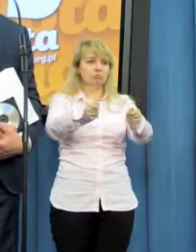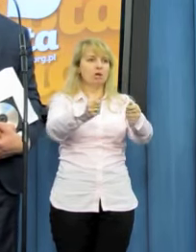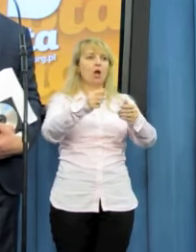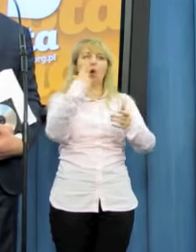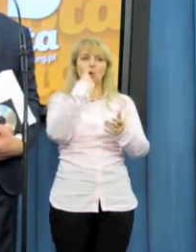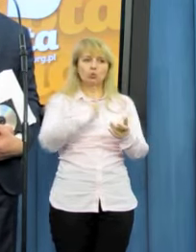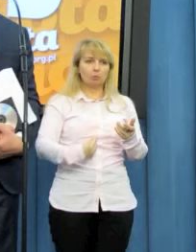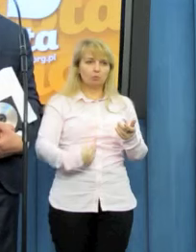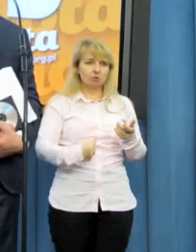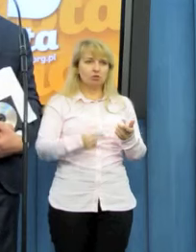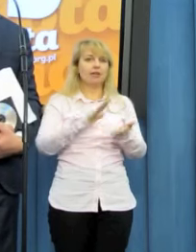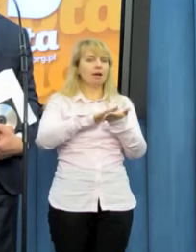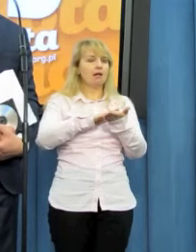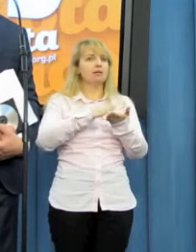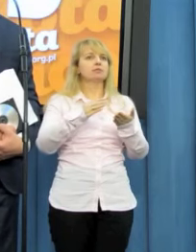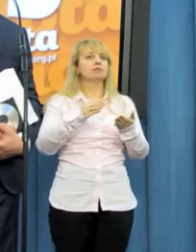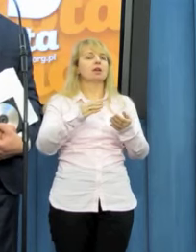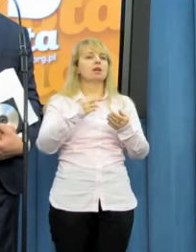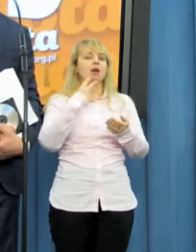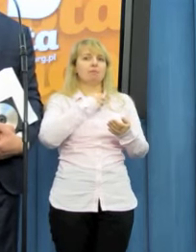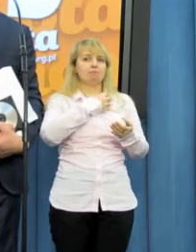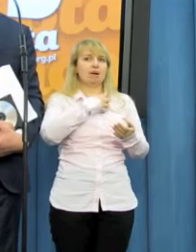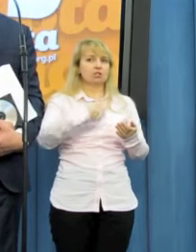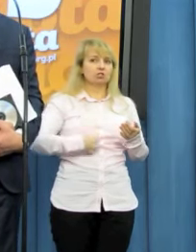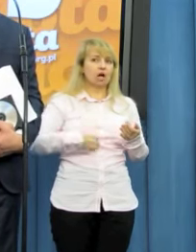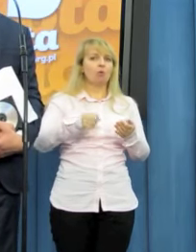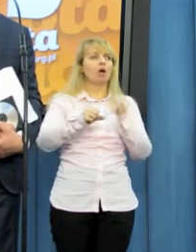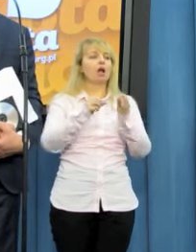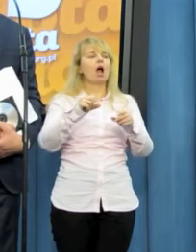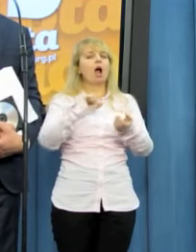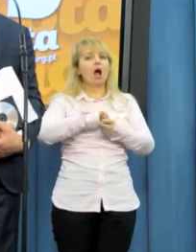wicemarszałka sejmu w trakcie trwania drugiego czytania.